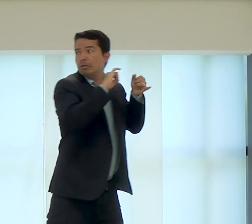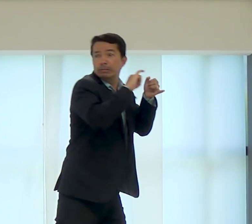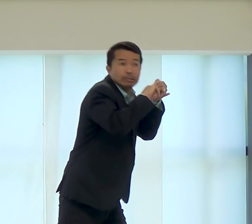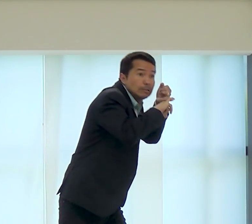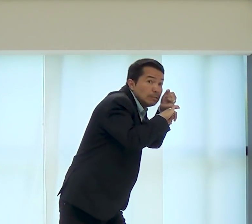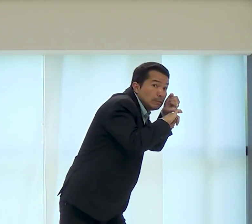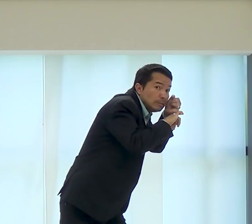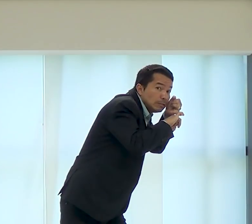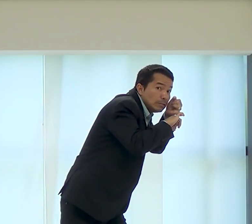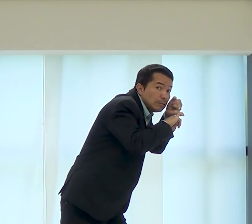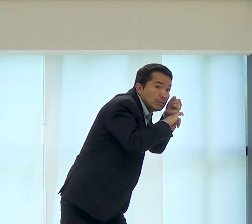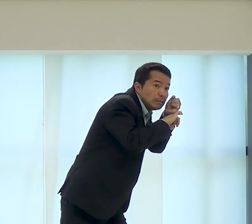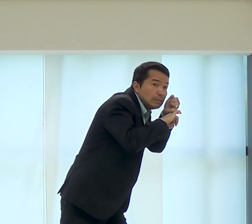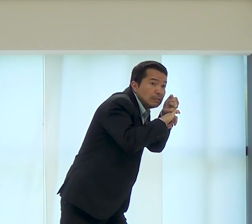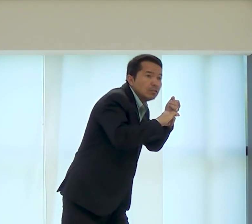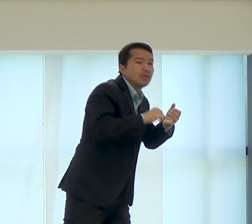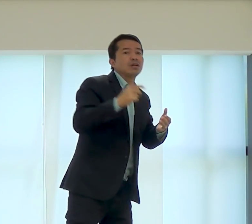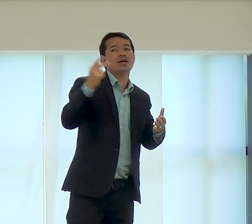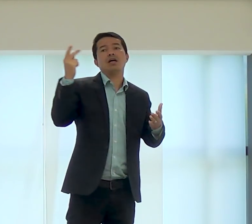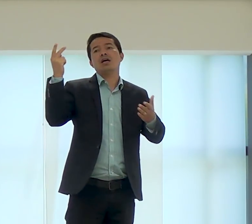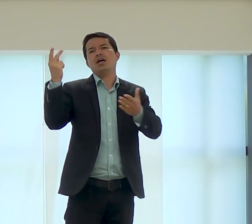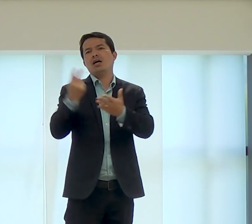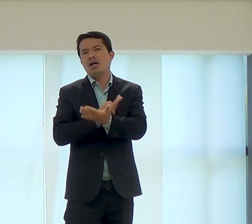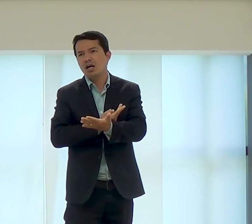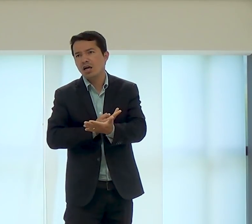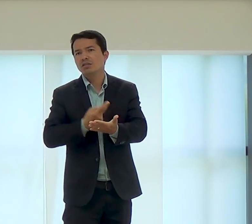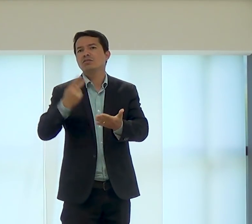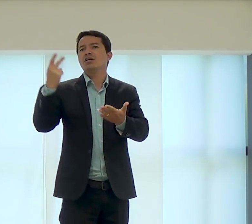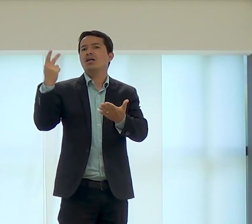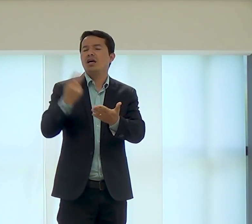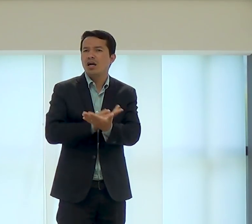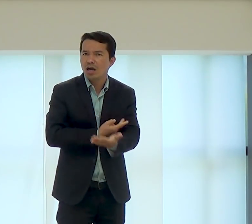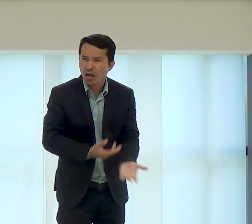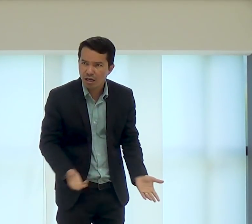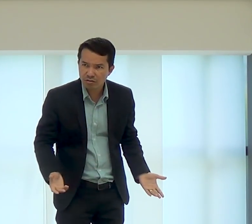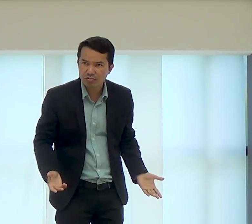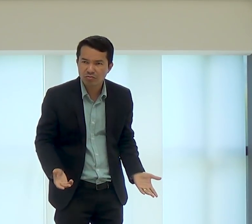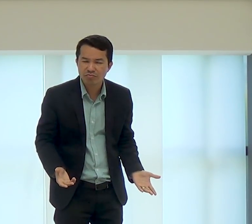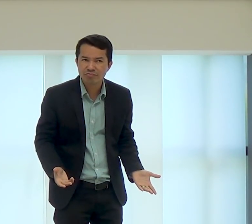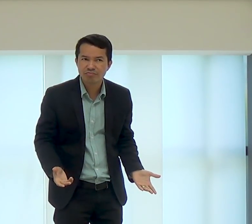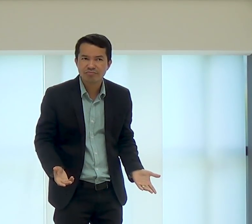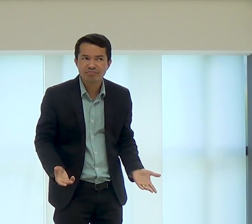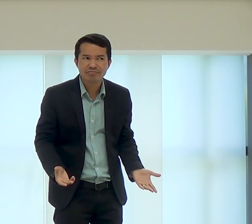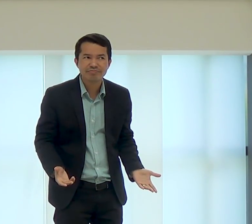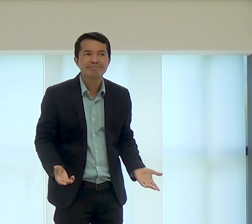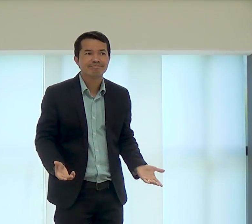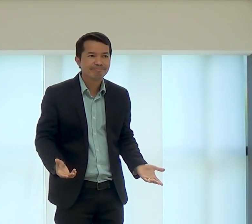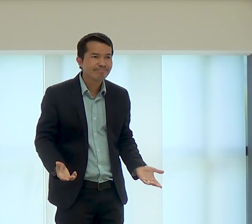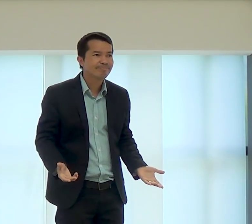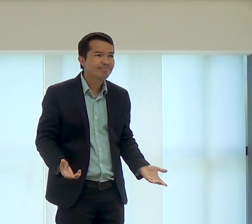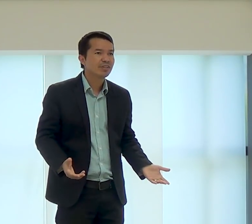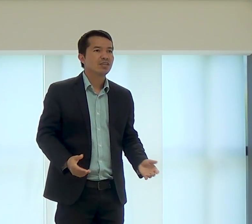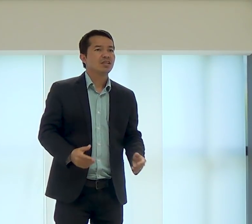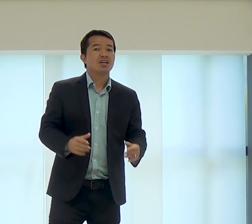E, de repente, se pula cerca, comete um atroteiro, se é certo ou errado. É errado.